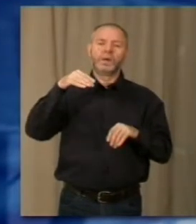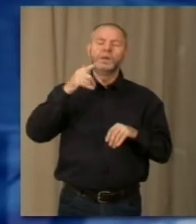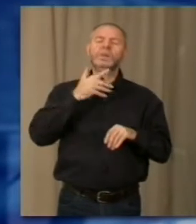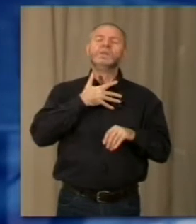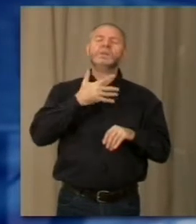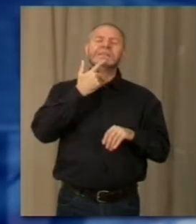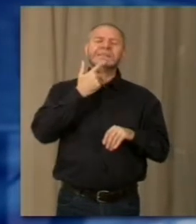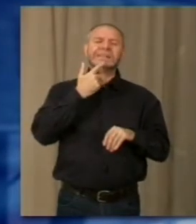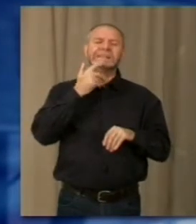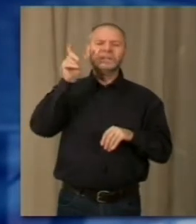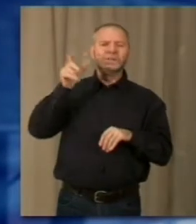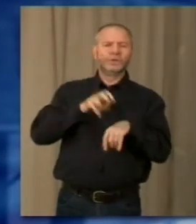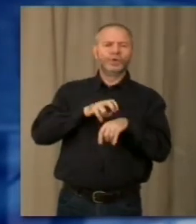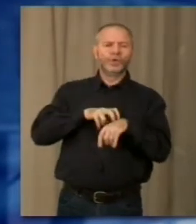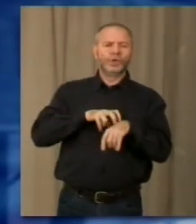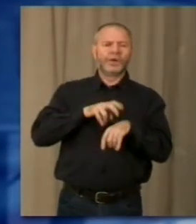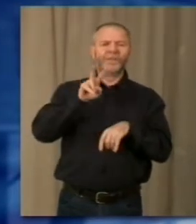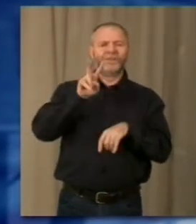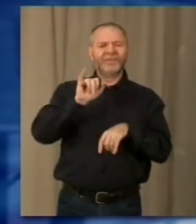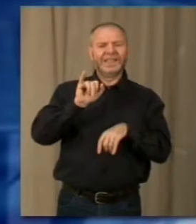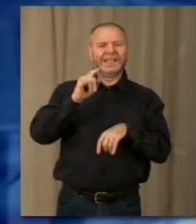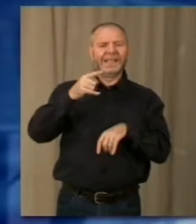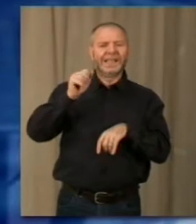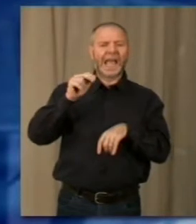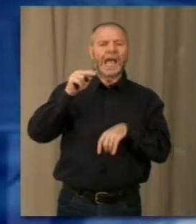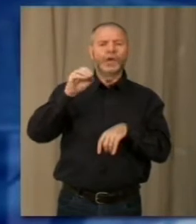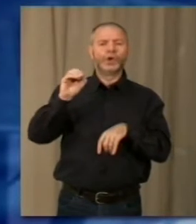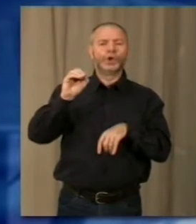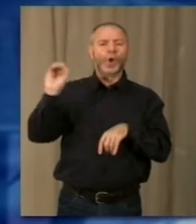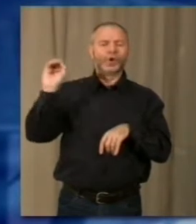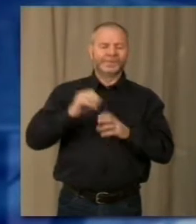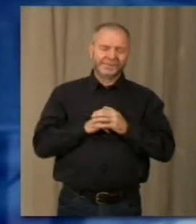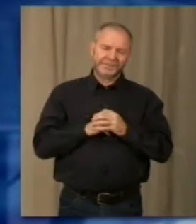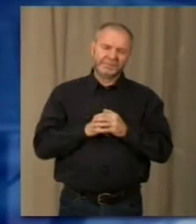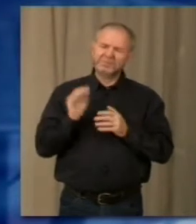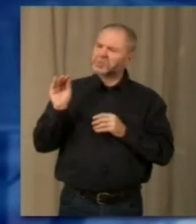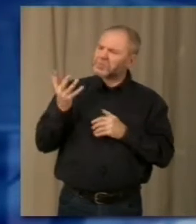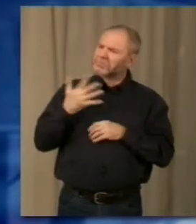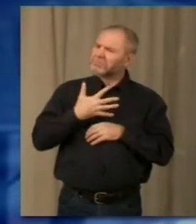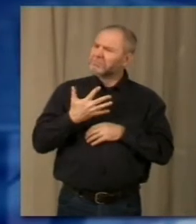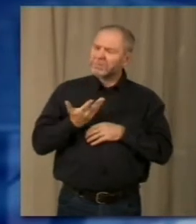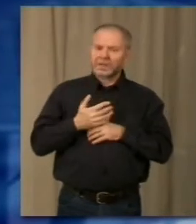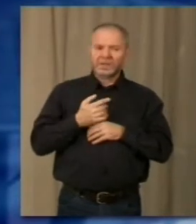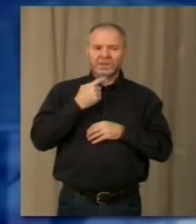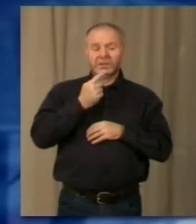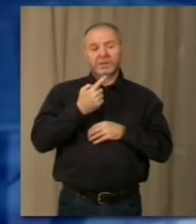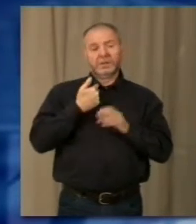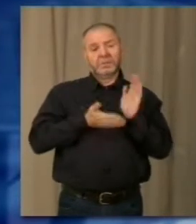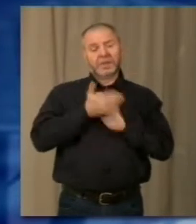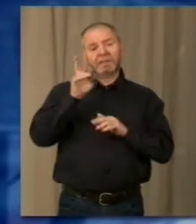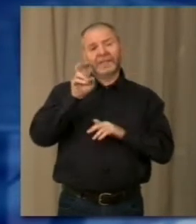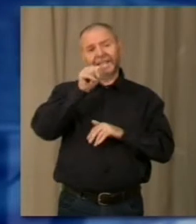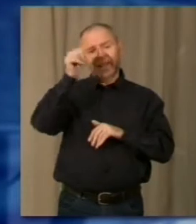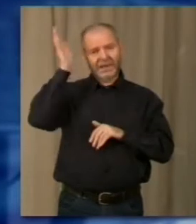ha per i presepi il dottor Sergio Viganò. Ma com'è nata questa passione per i presepi? È nata più di vent'anni fa,